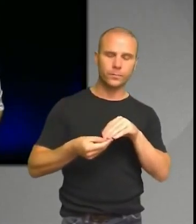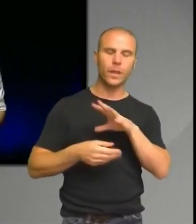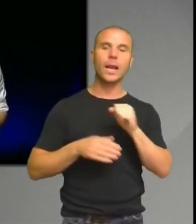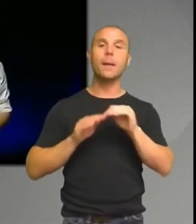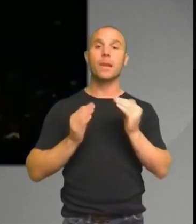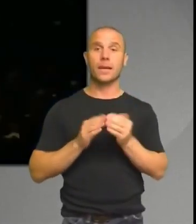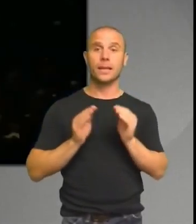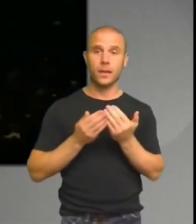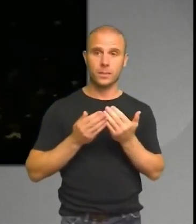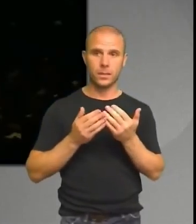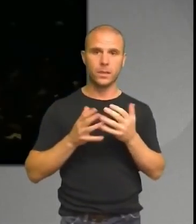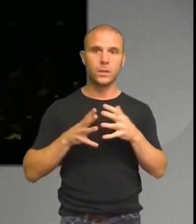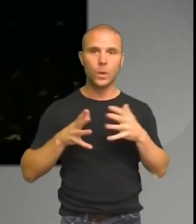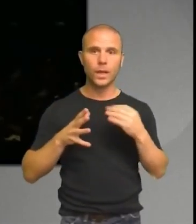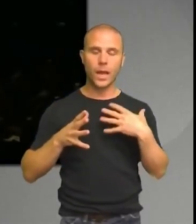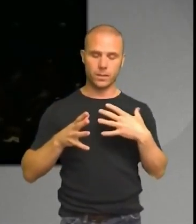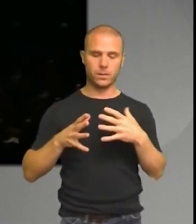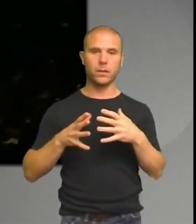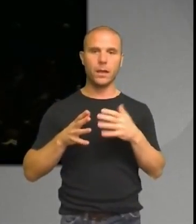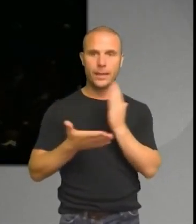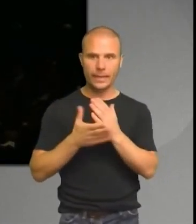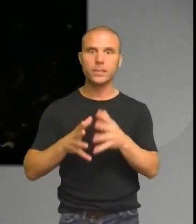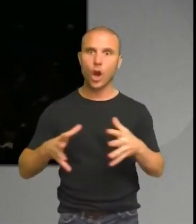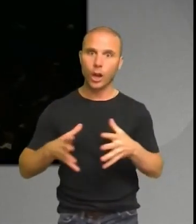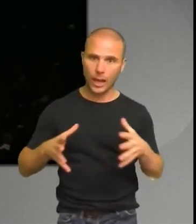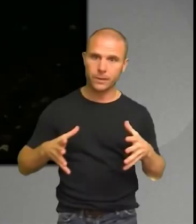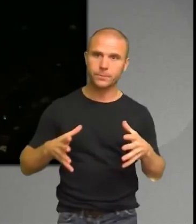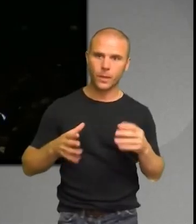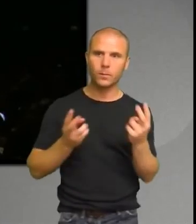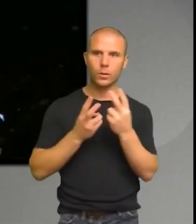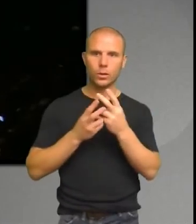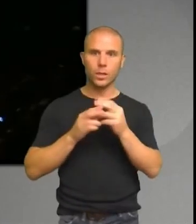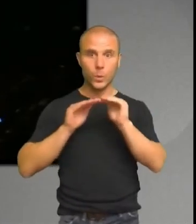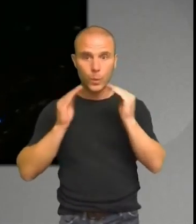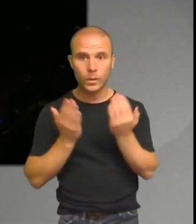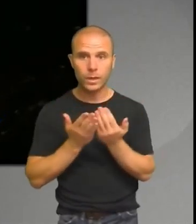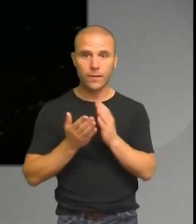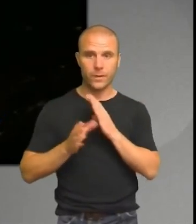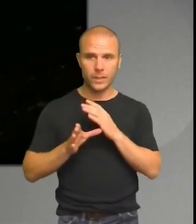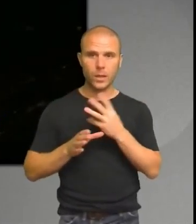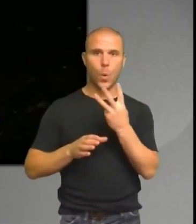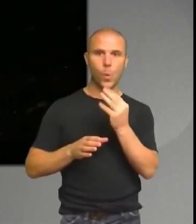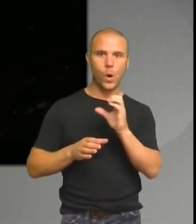skala. Här ser ni vårt stor system. ser jorden som tredje planeten från solen. Ni ser också Vost 12b. Min planet.